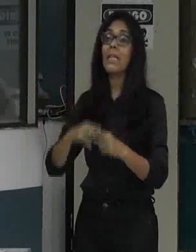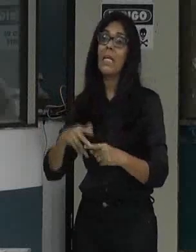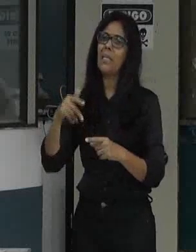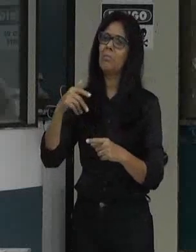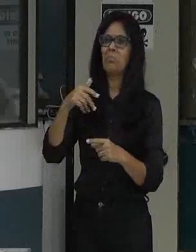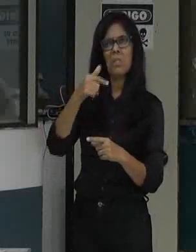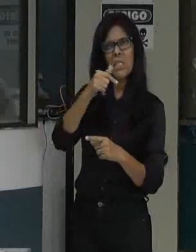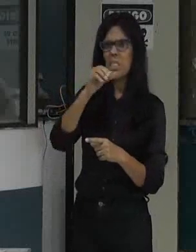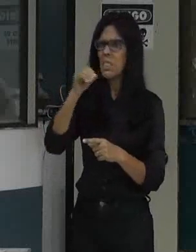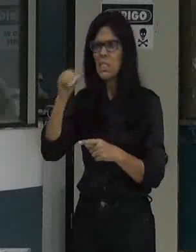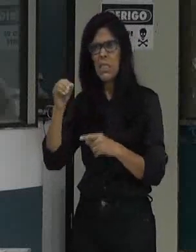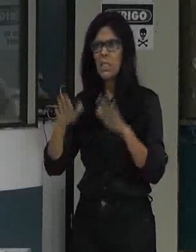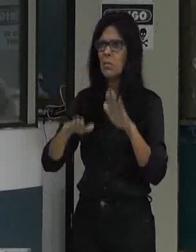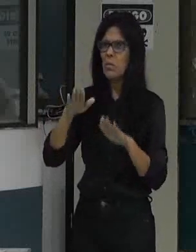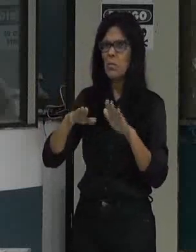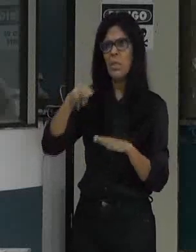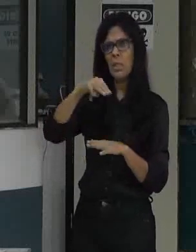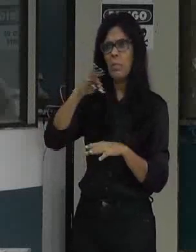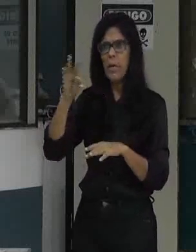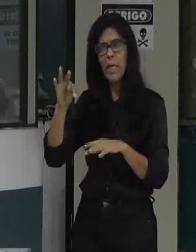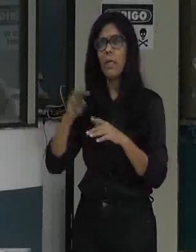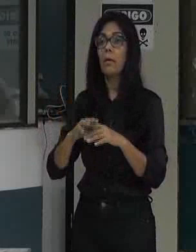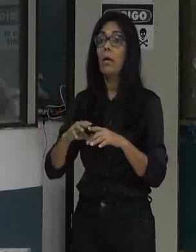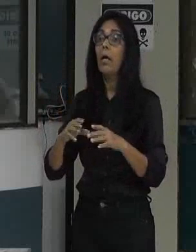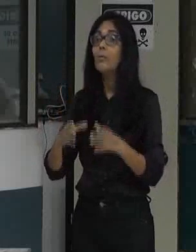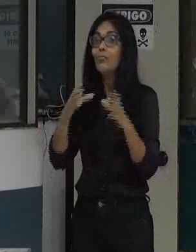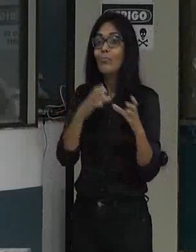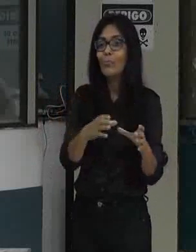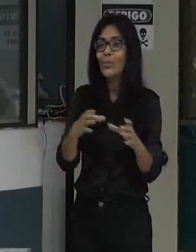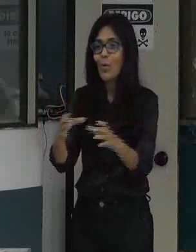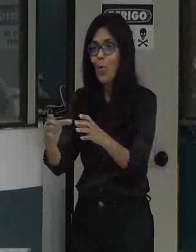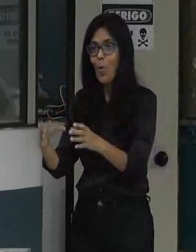são comunidades com mais que eles